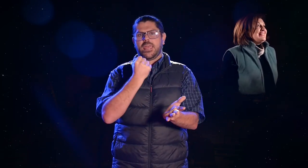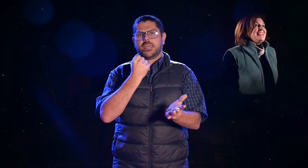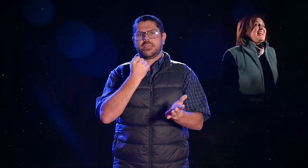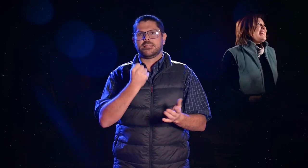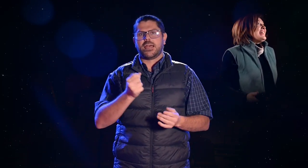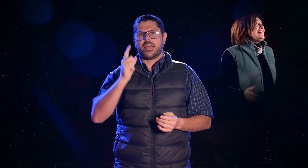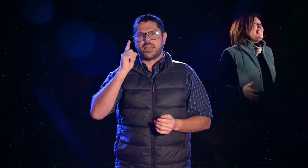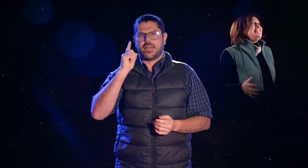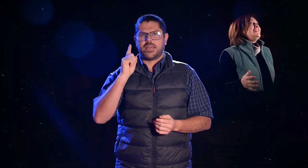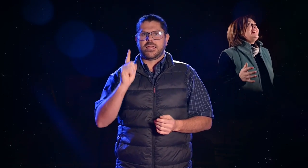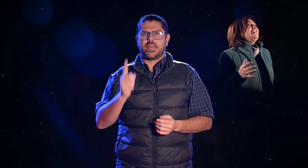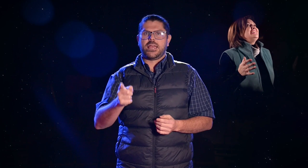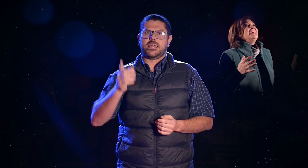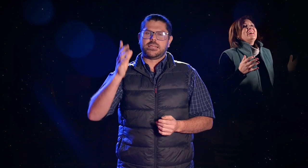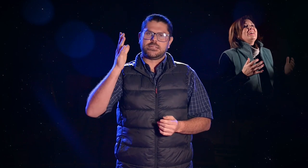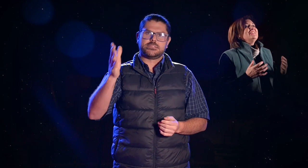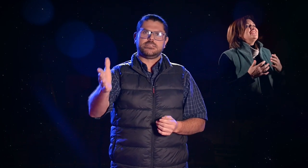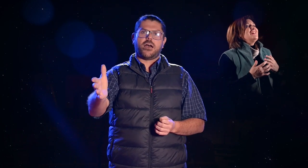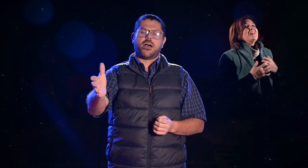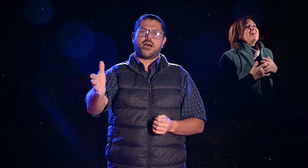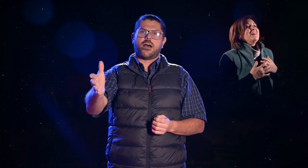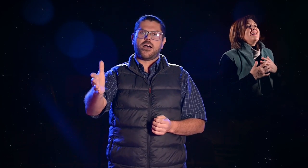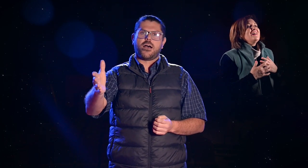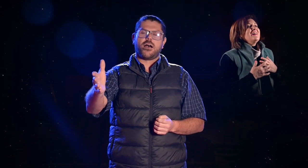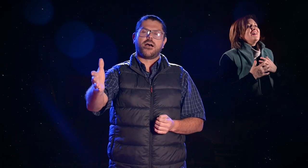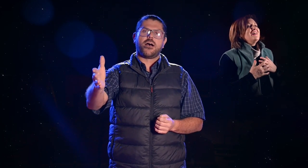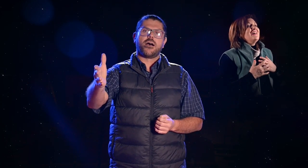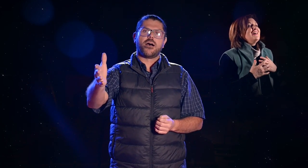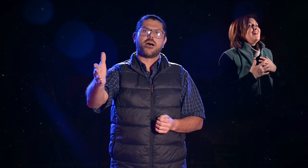rechter is da,